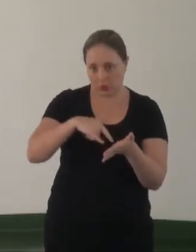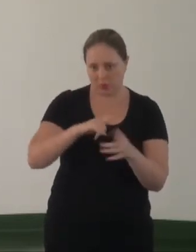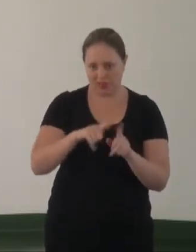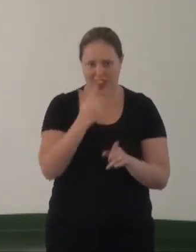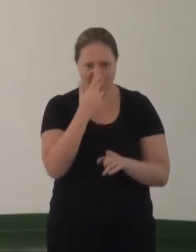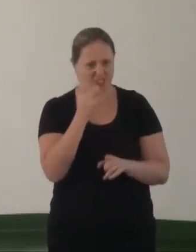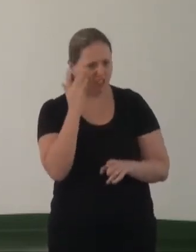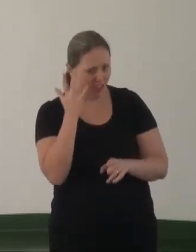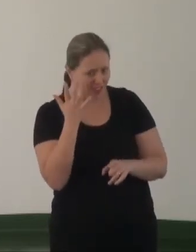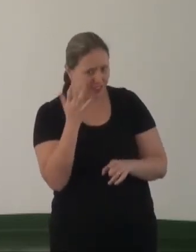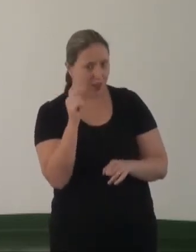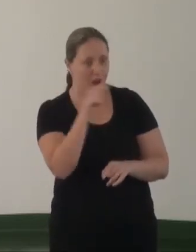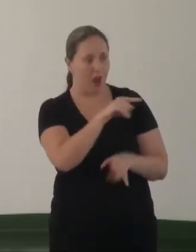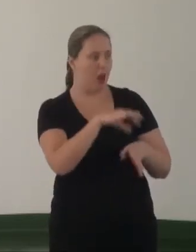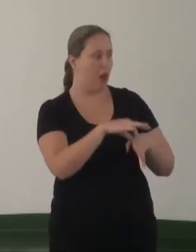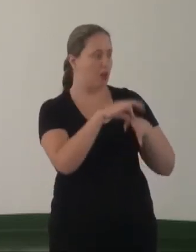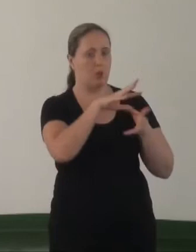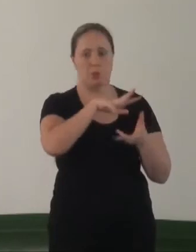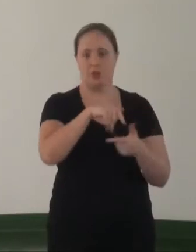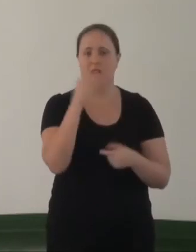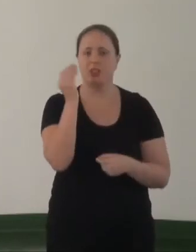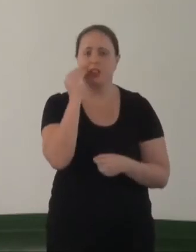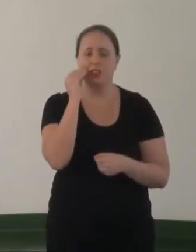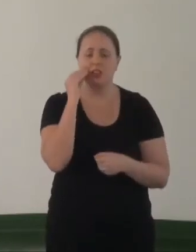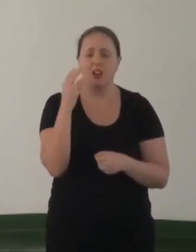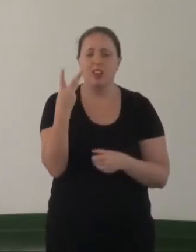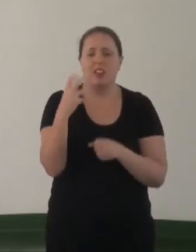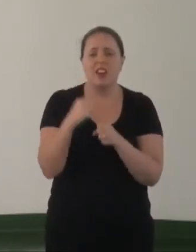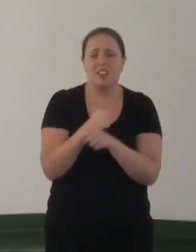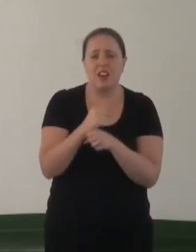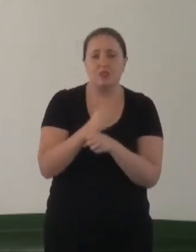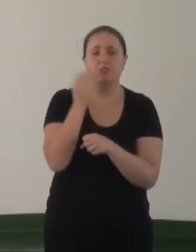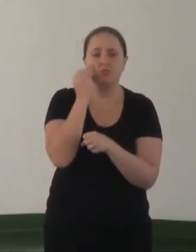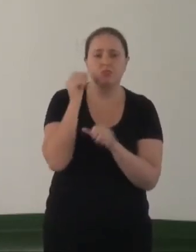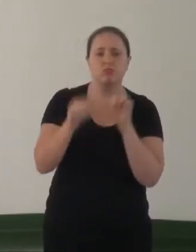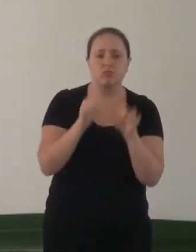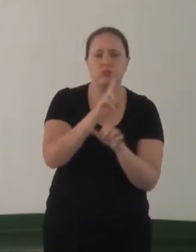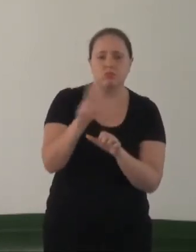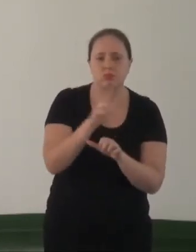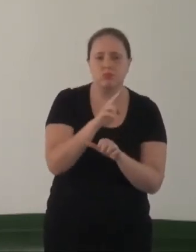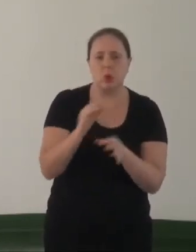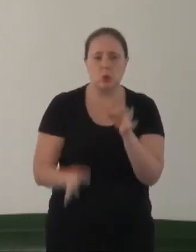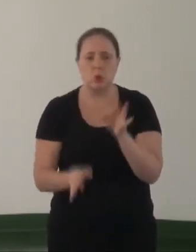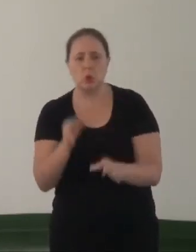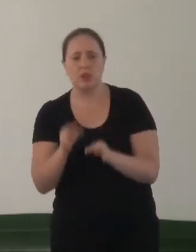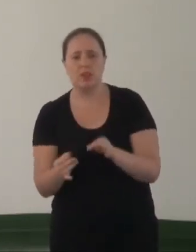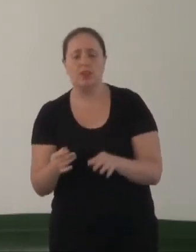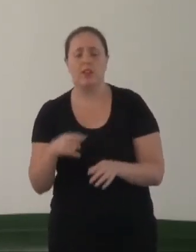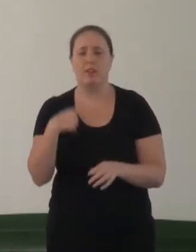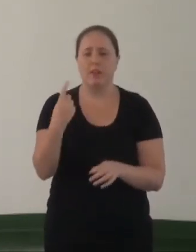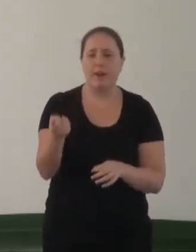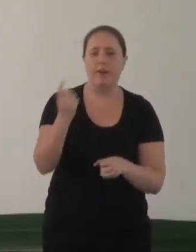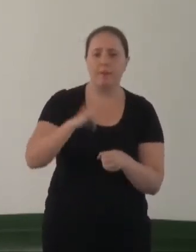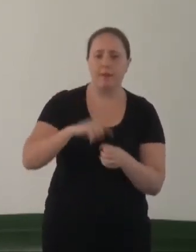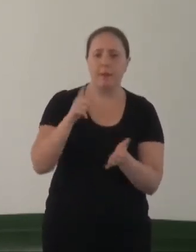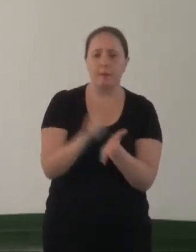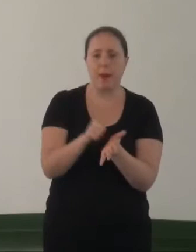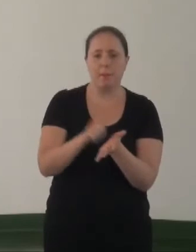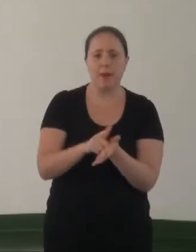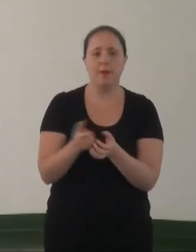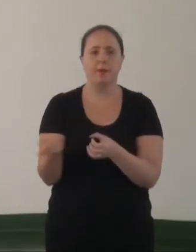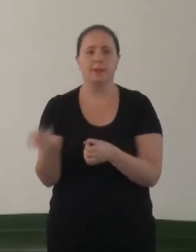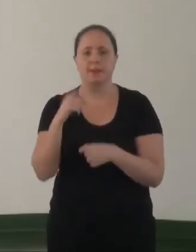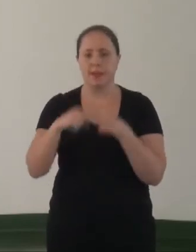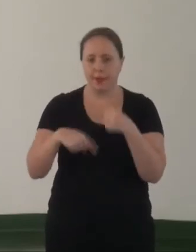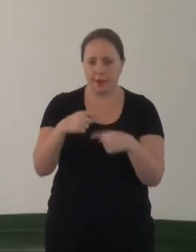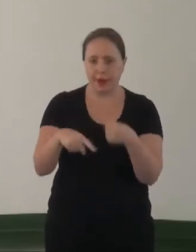fácil? Ela, que é uma liderança mundial, está tentando isso há mais de três anos e o juiz vai e vem, volta para trás a papelada. Então nós